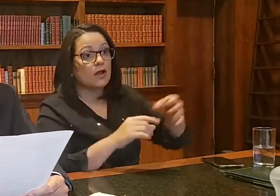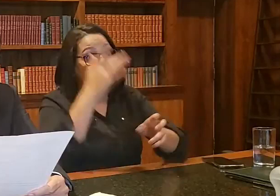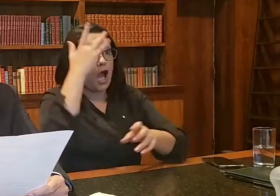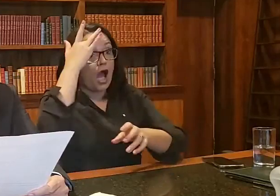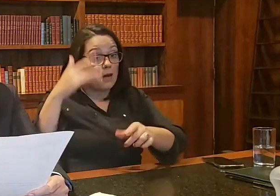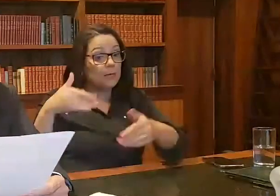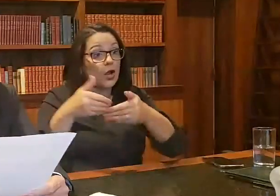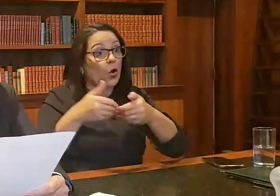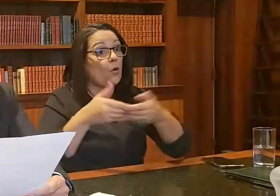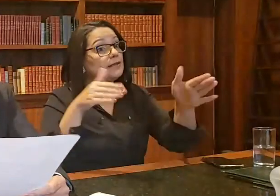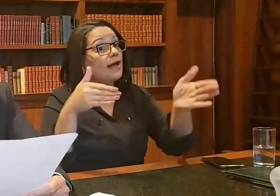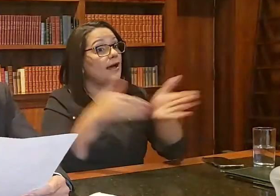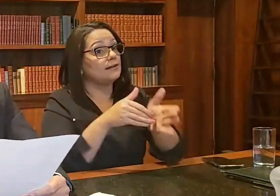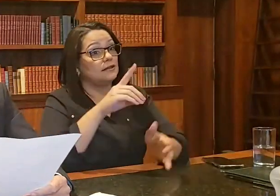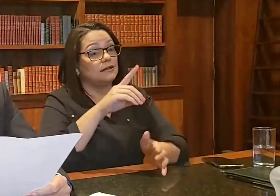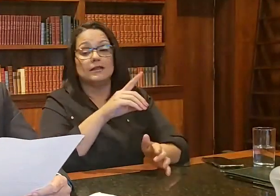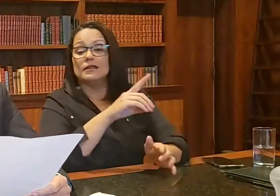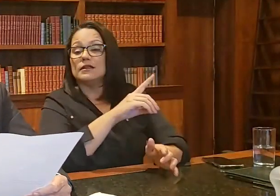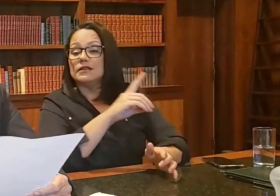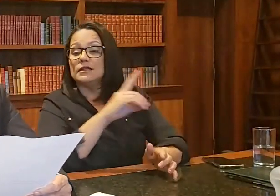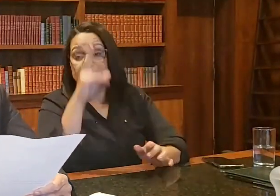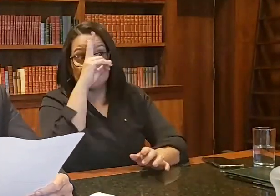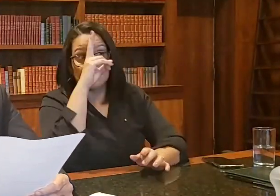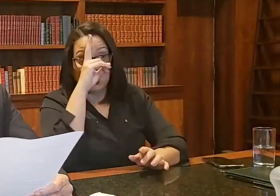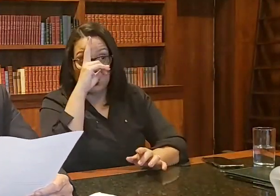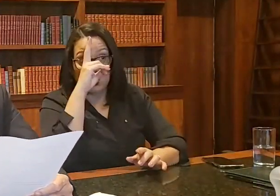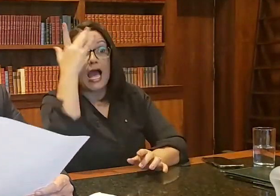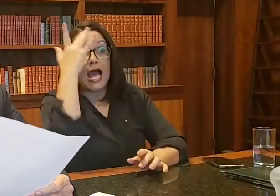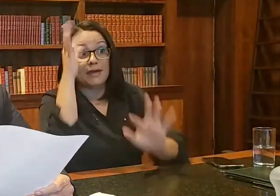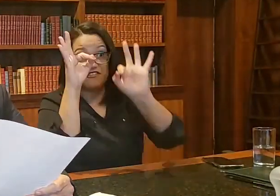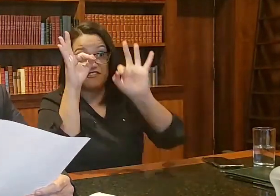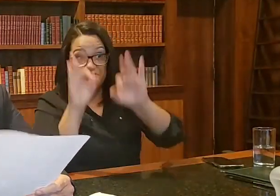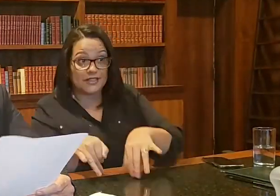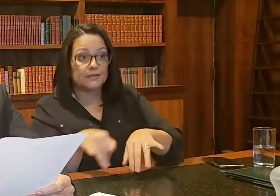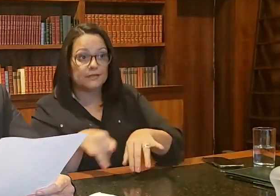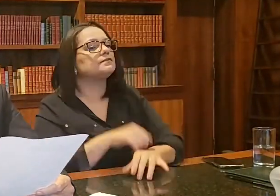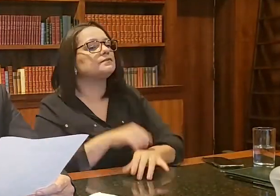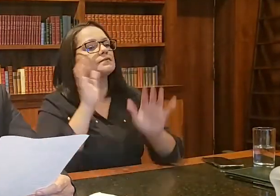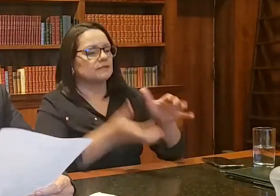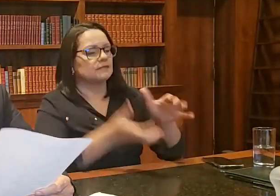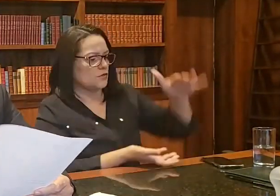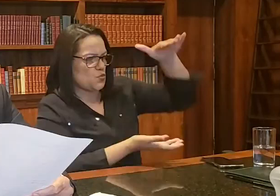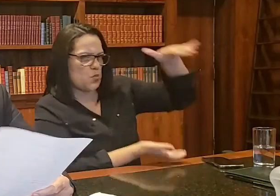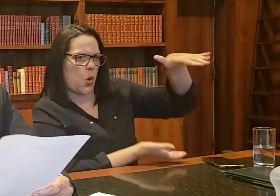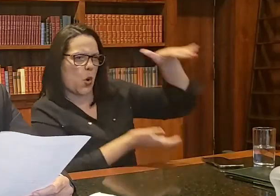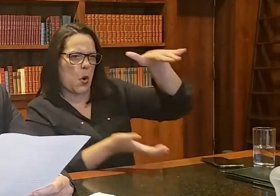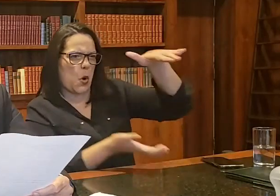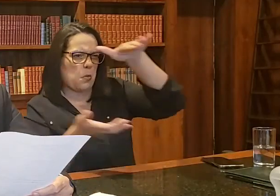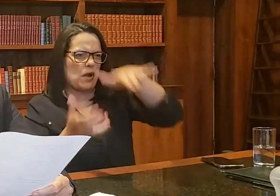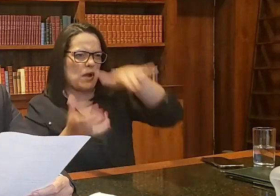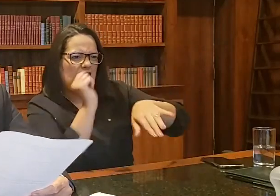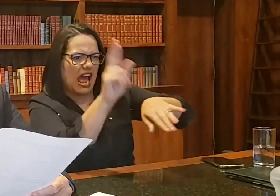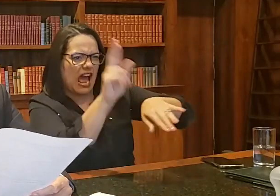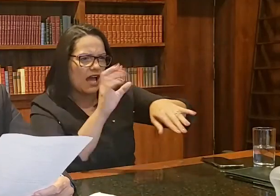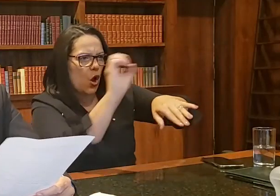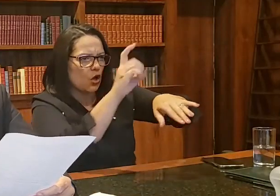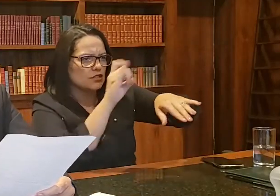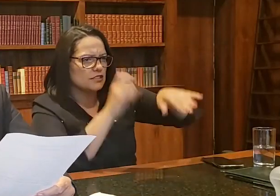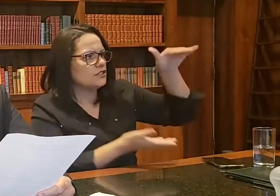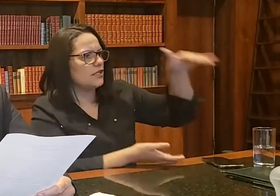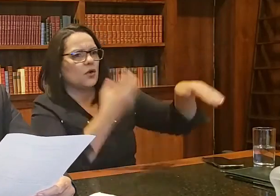segunda-feira, e amanhã se encerra. De modo que chegarão 400 cilindros em Rondônia, 240 no Acre,